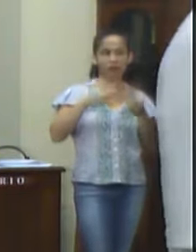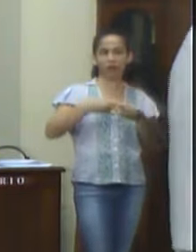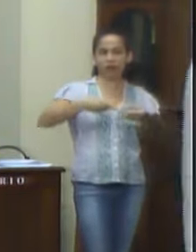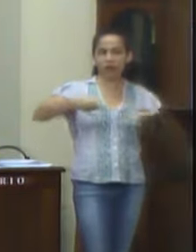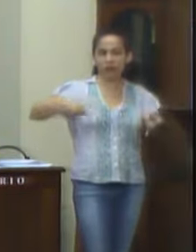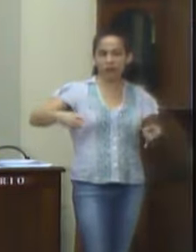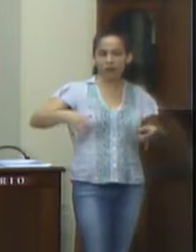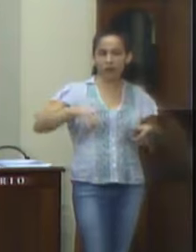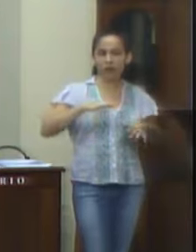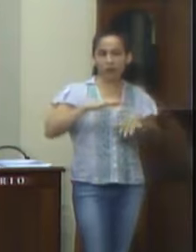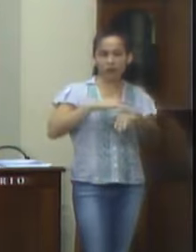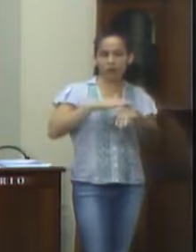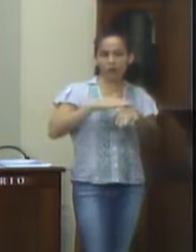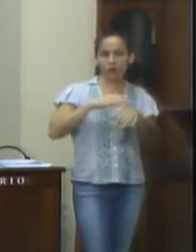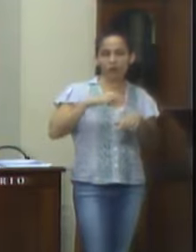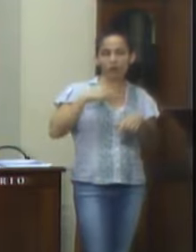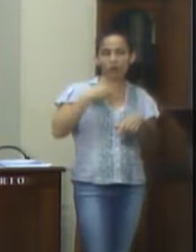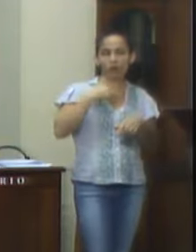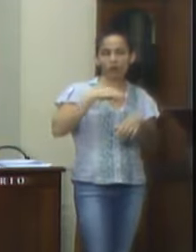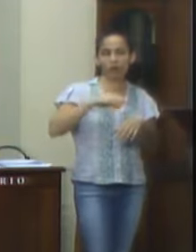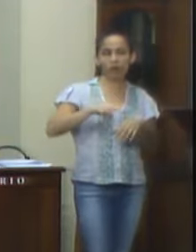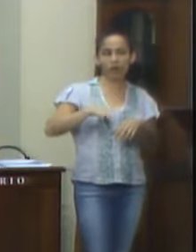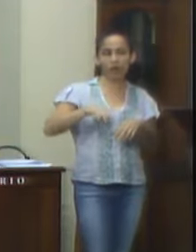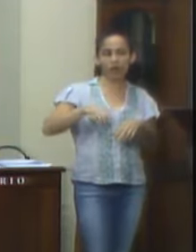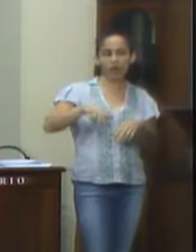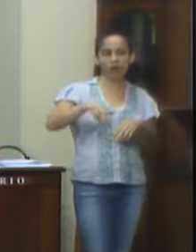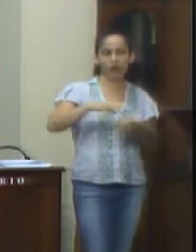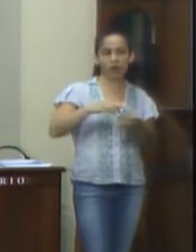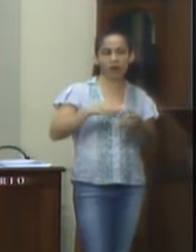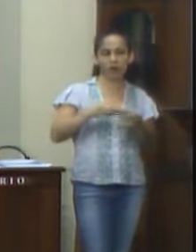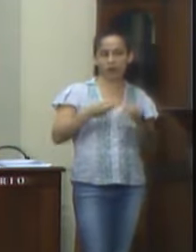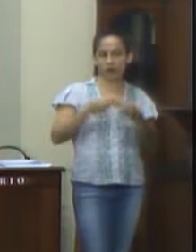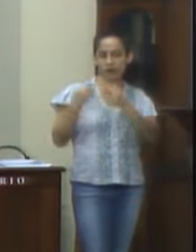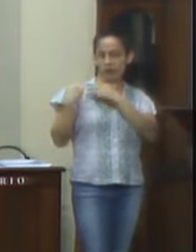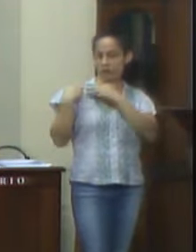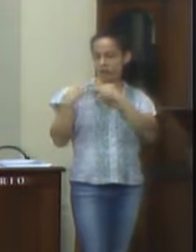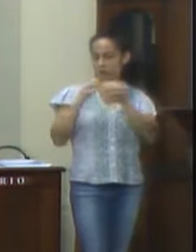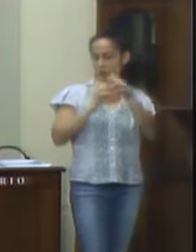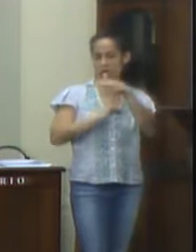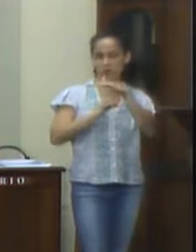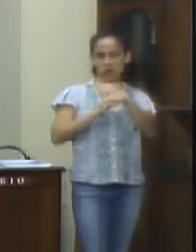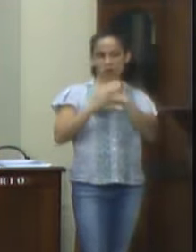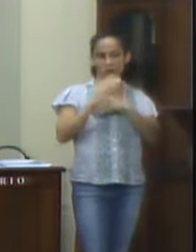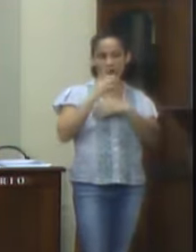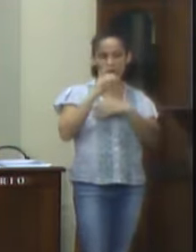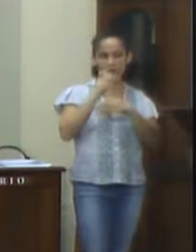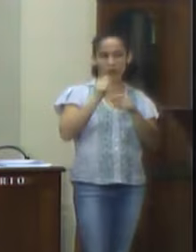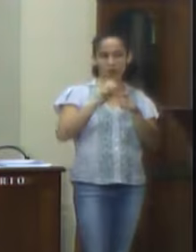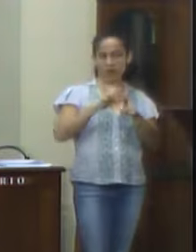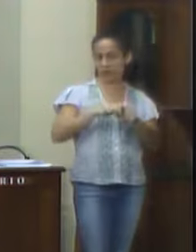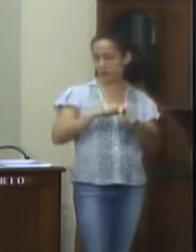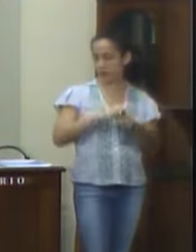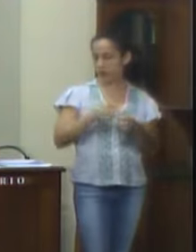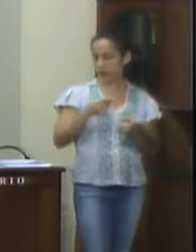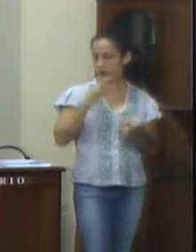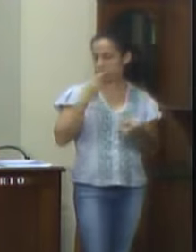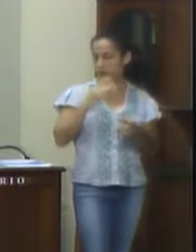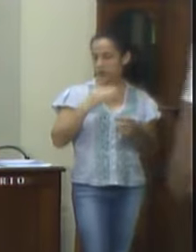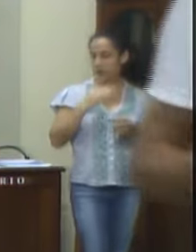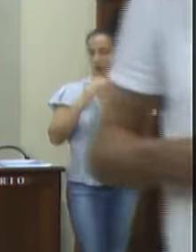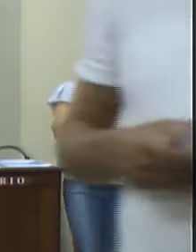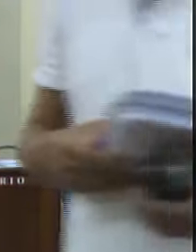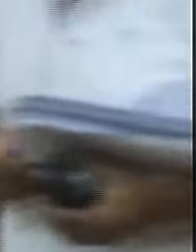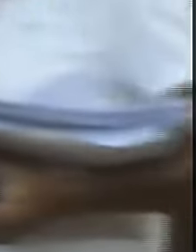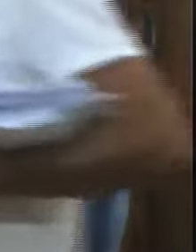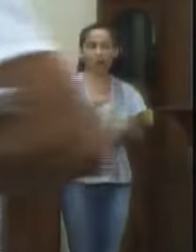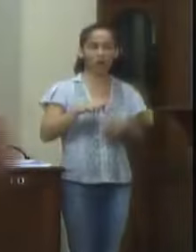Desta forma, vêm solicitar aos responsáveis da CEDAI que melhoram o canal de comunicação sem dependerem diretamente ao setor de comunicação